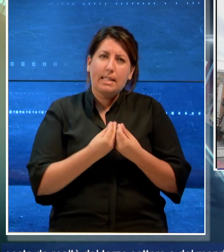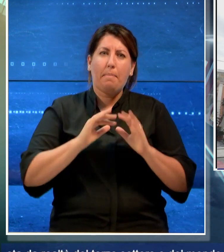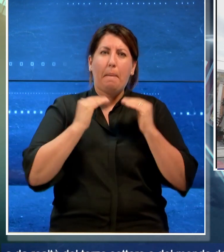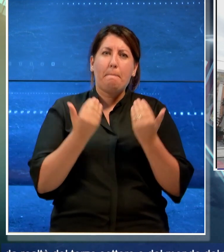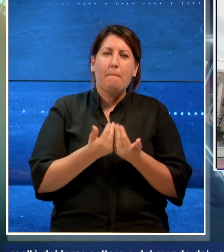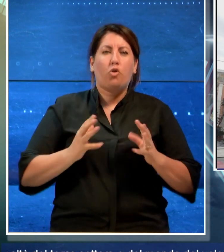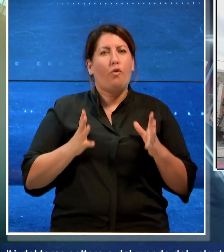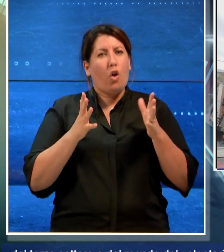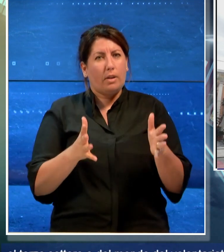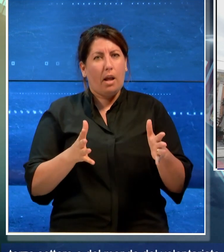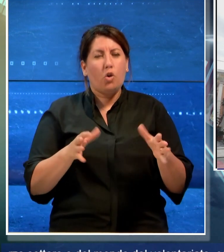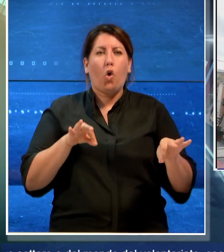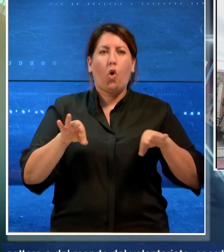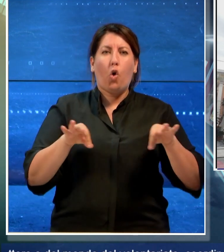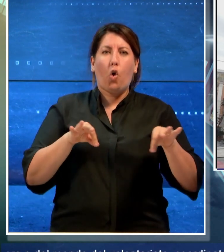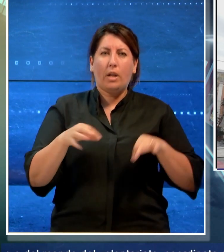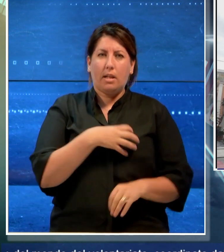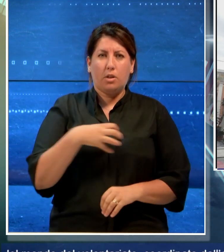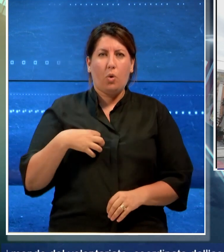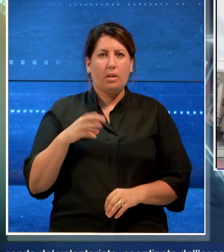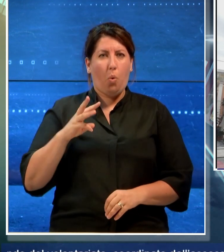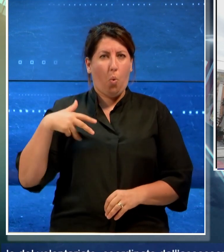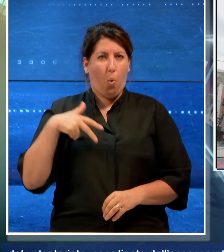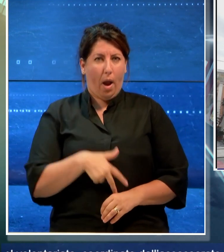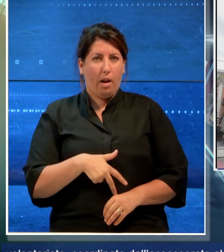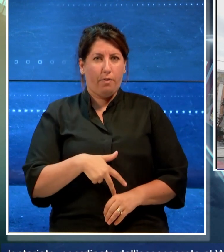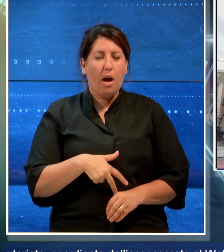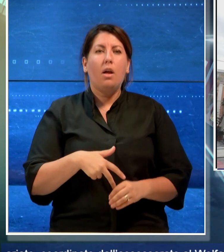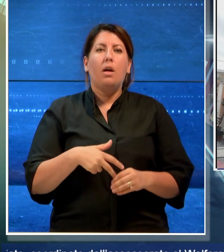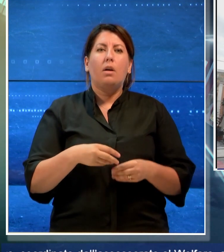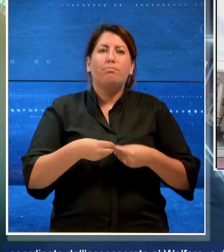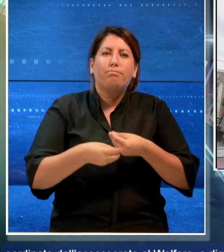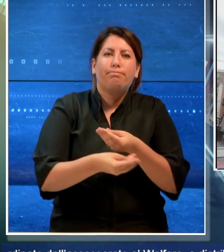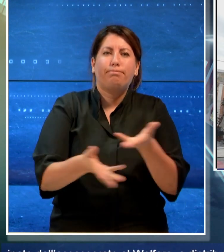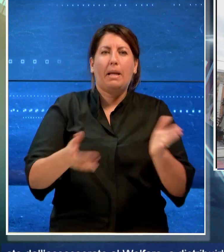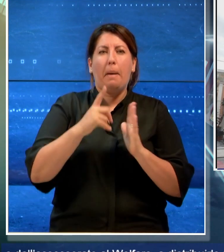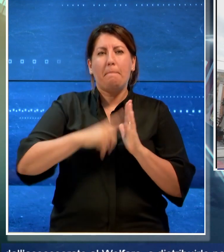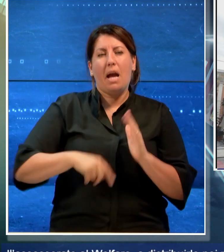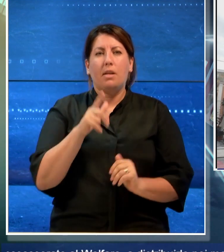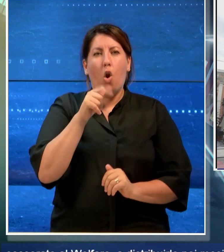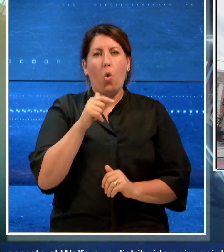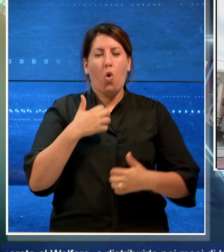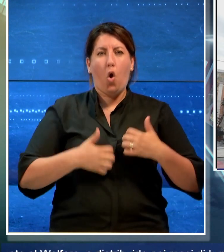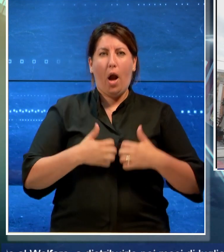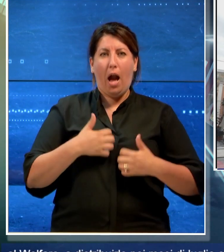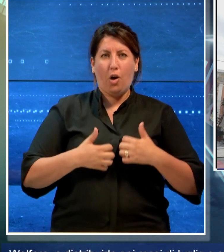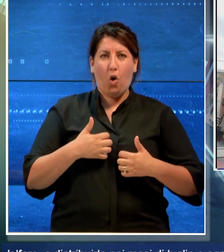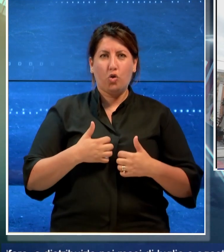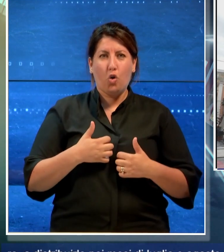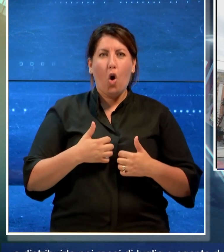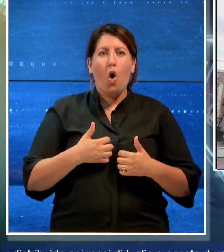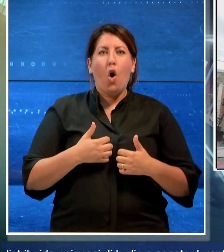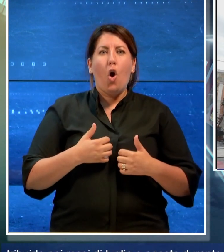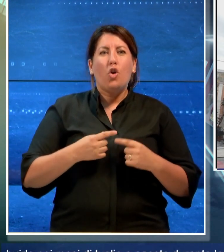coordinate dall'assessorato al welfare a distribuirle nei mesi di luglio e agosto durante le giornate più